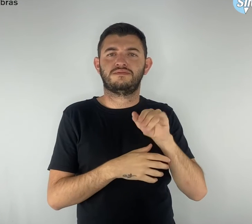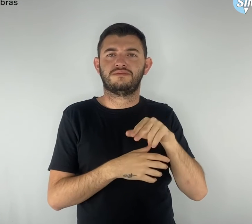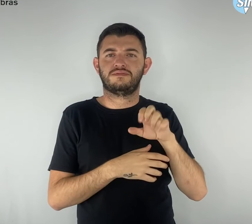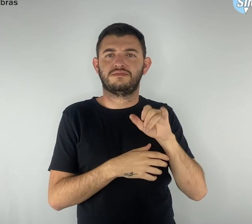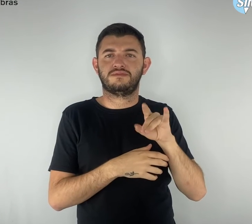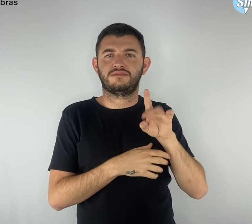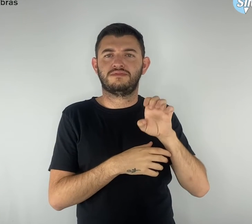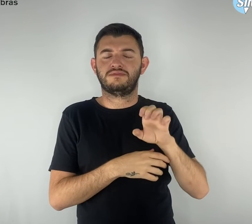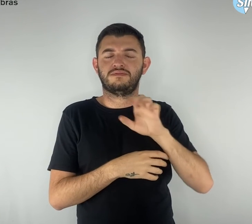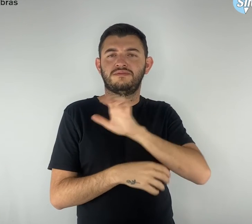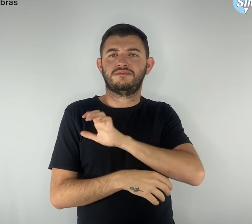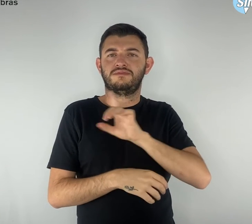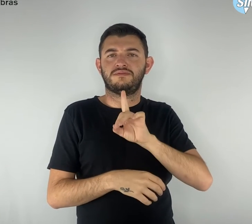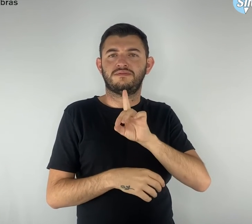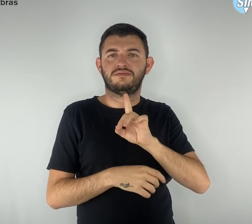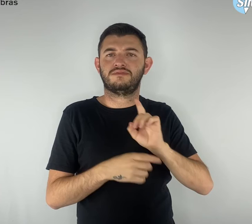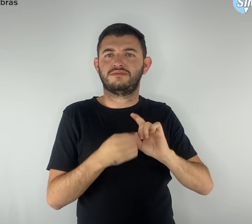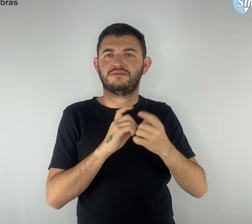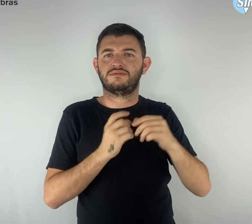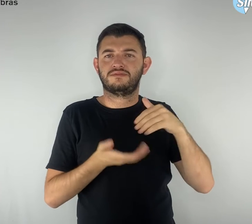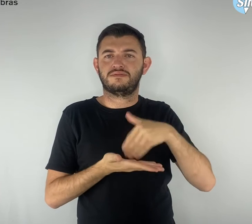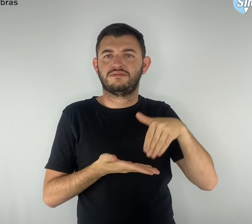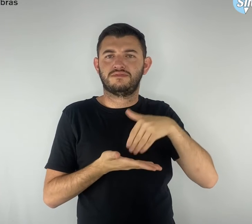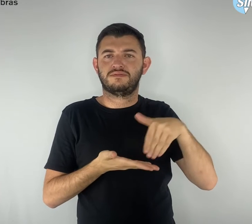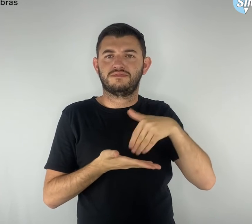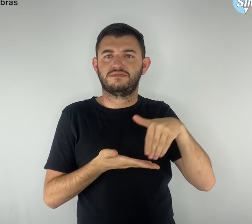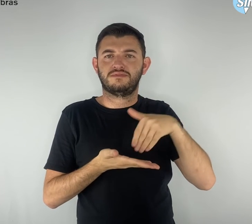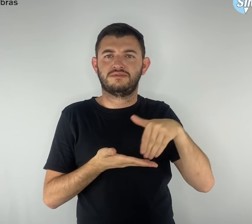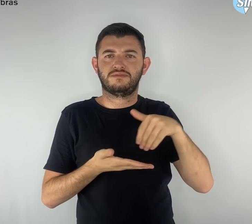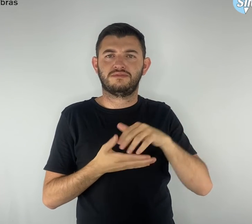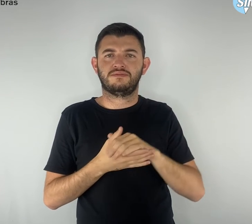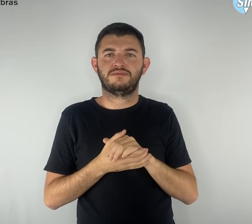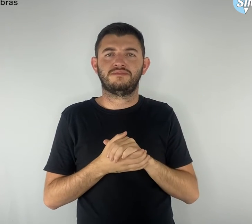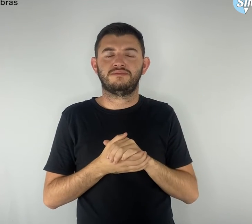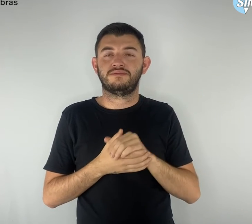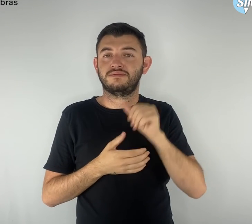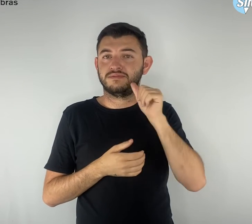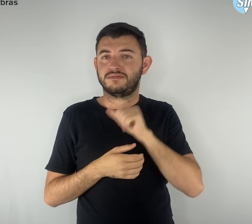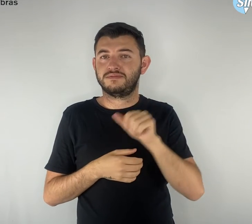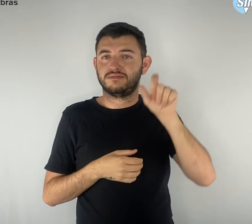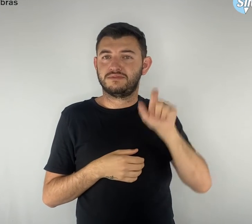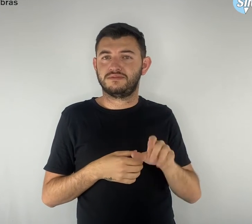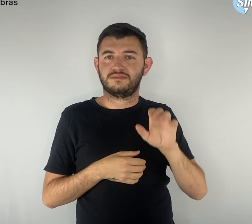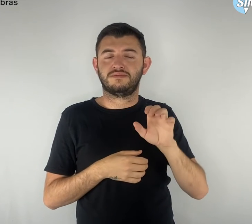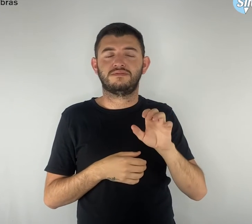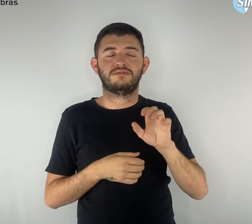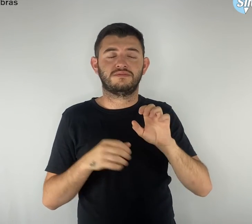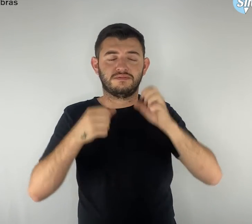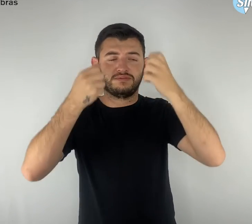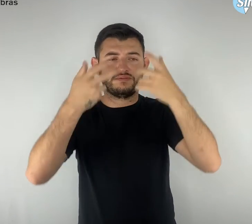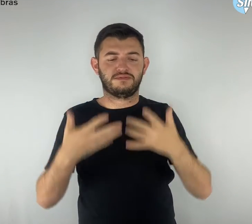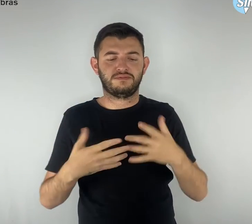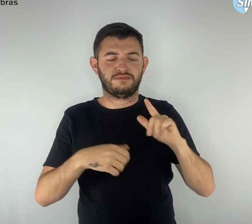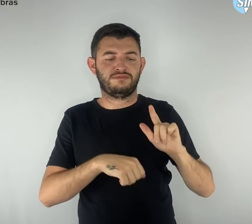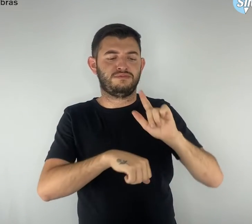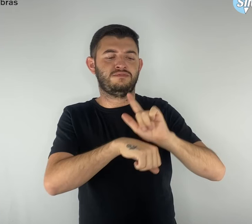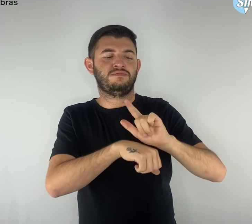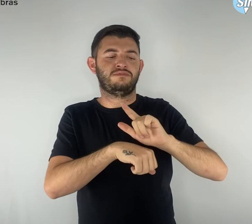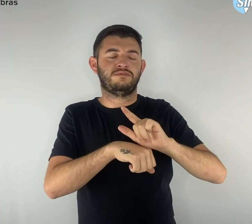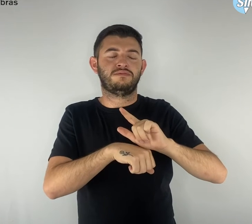coordenadora da Secretaria. Ela informa que a intenção da nova gestão do Simpro é utilizar